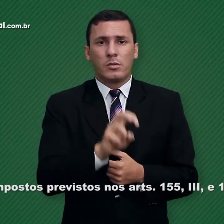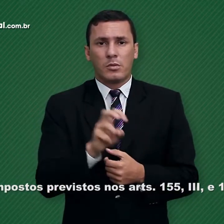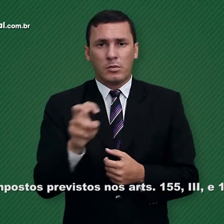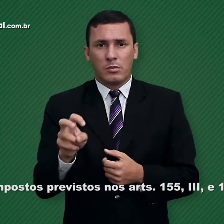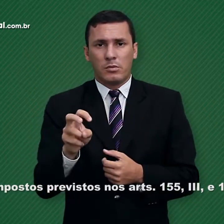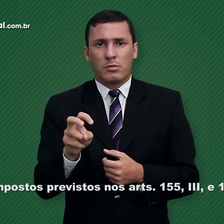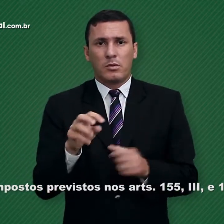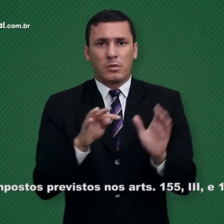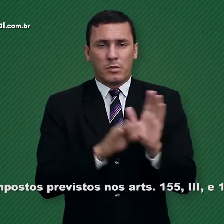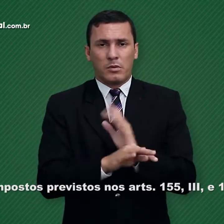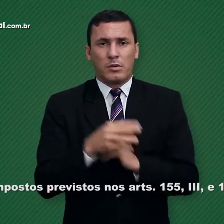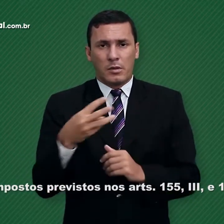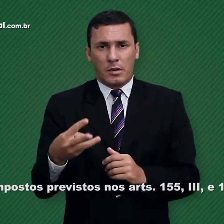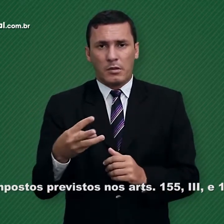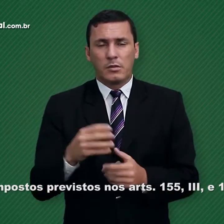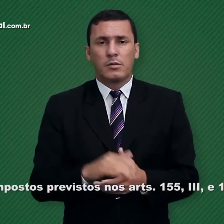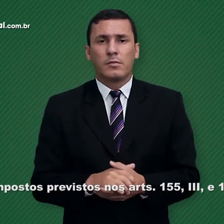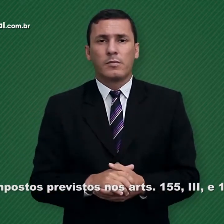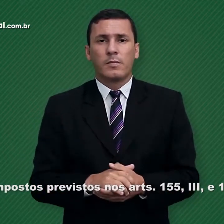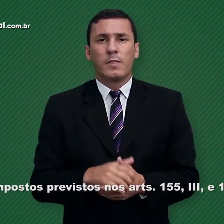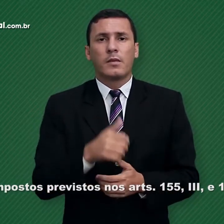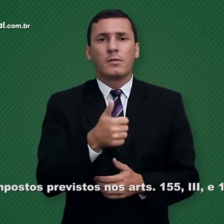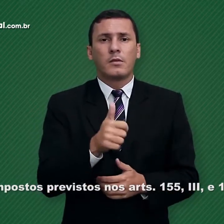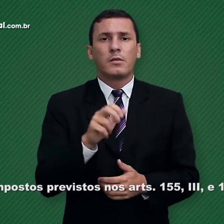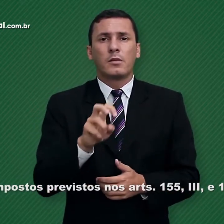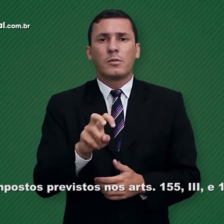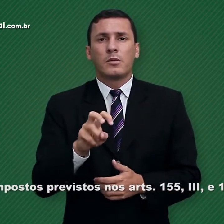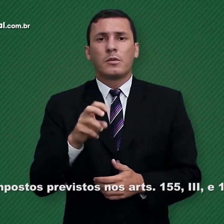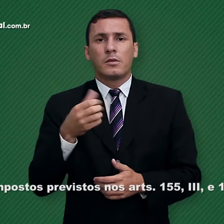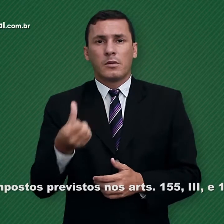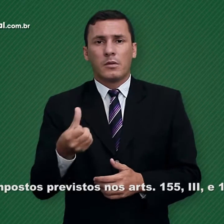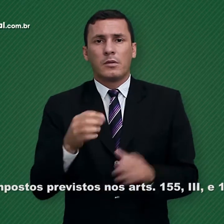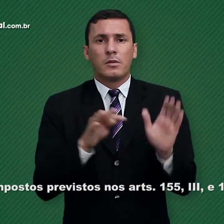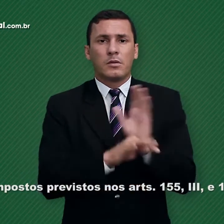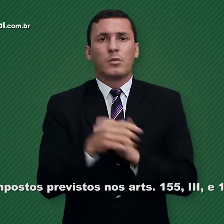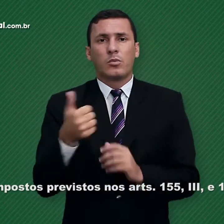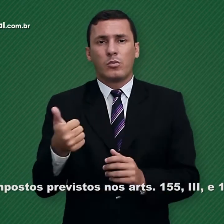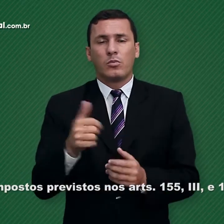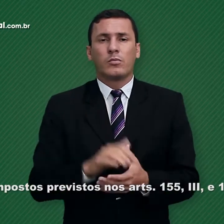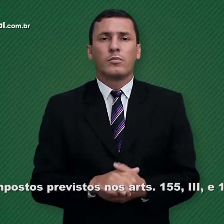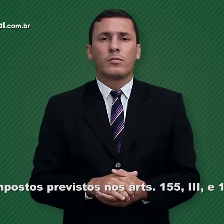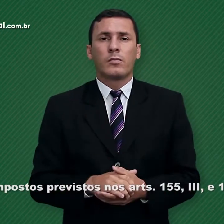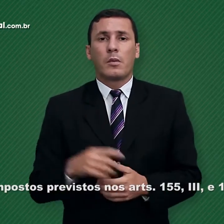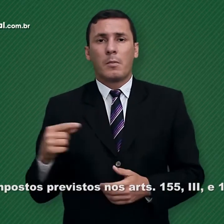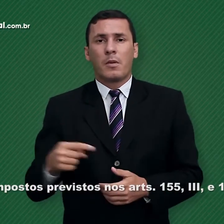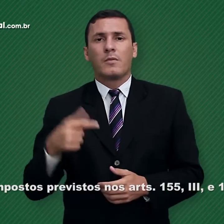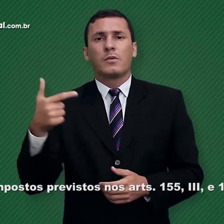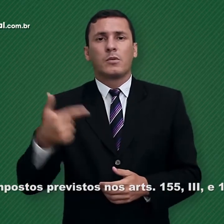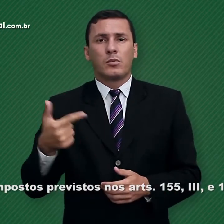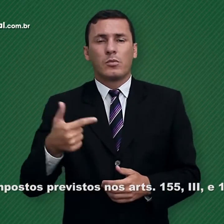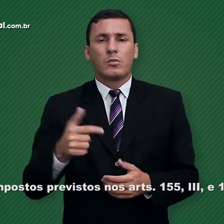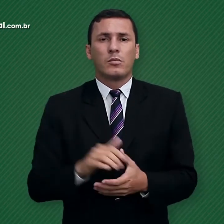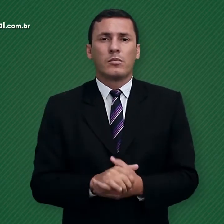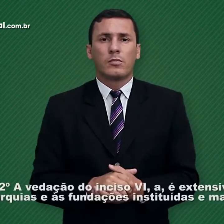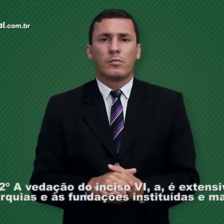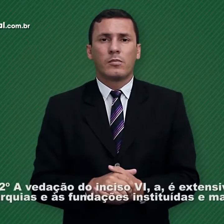artigos 155, inciso 3 e 156, inciso 1 §